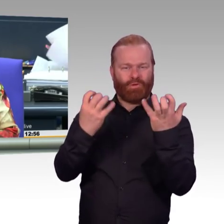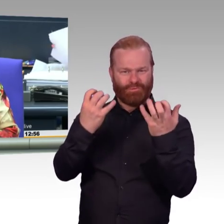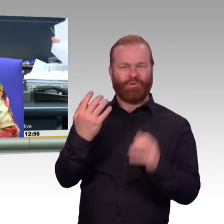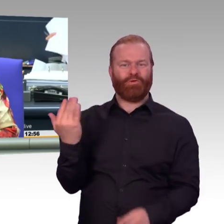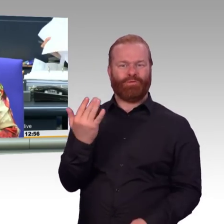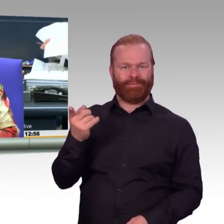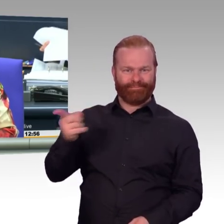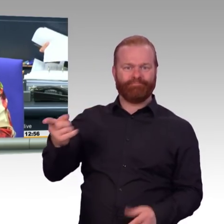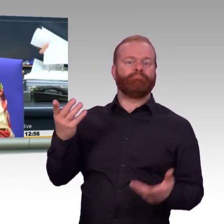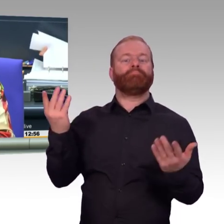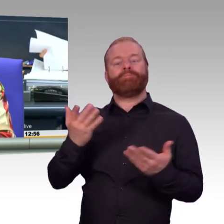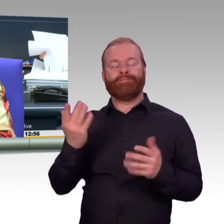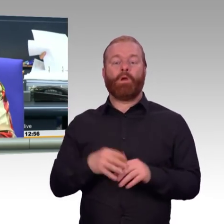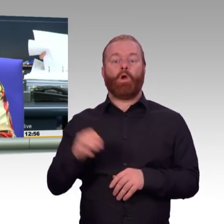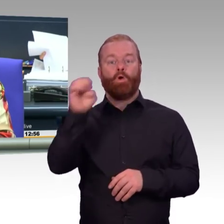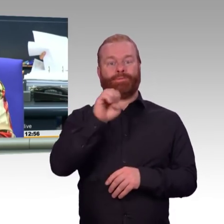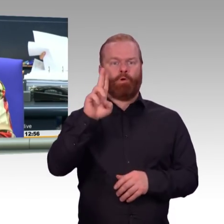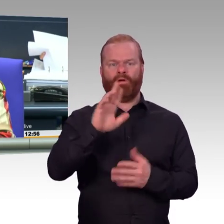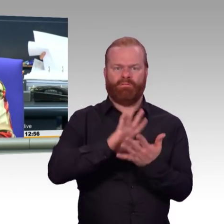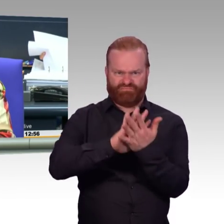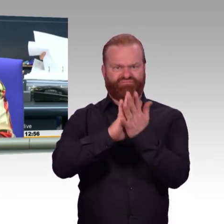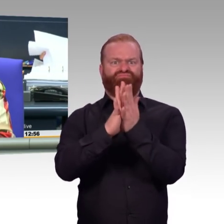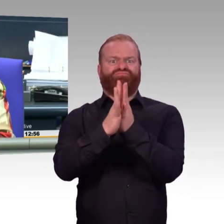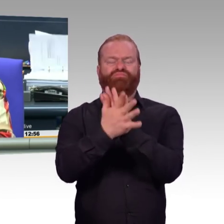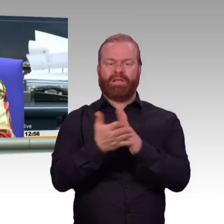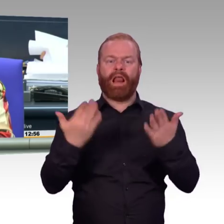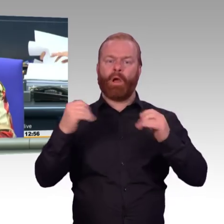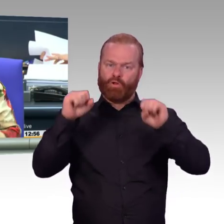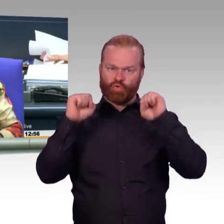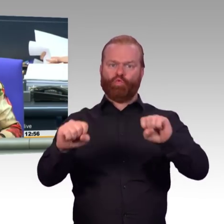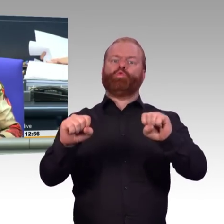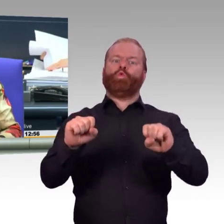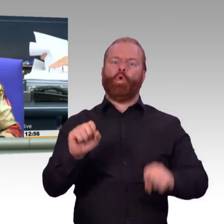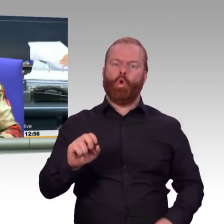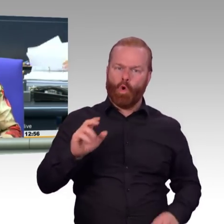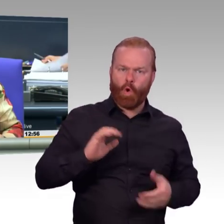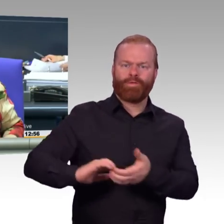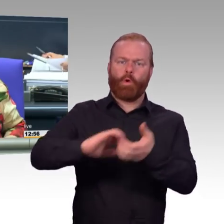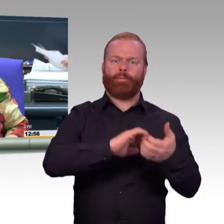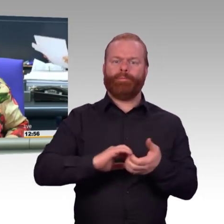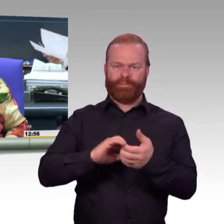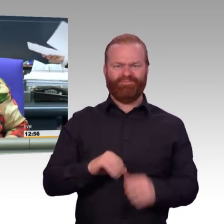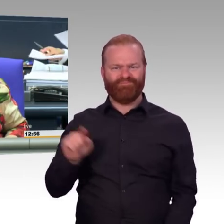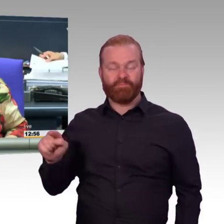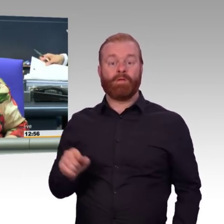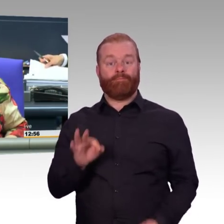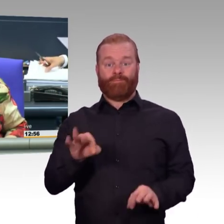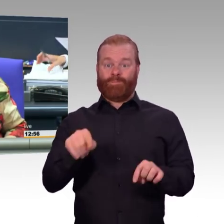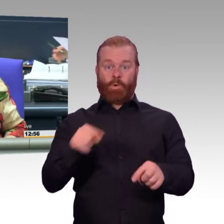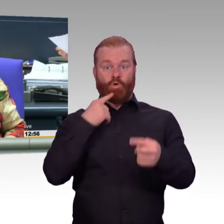Minuten vorgesehen. Dazu gibt es keinen Widerspruch. Dann ist das so beschlossen. Und ich gebe das Wort der